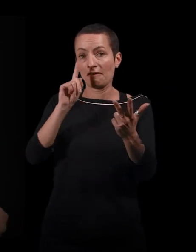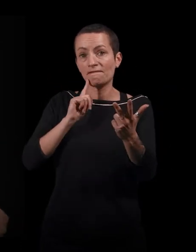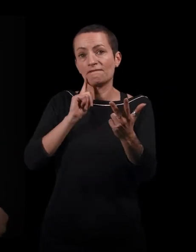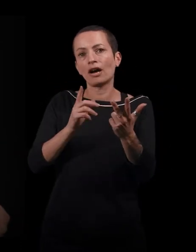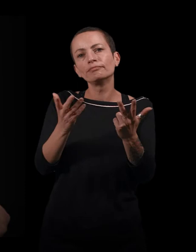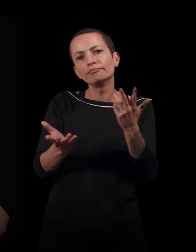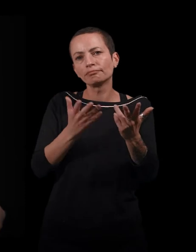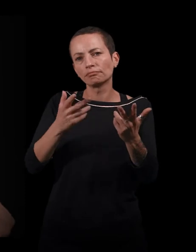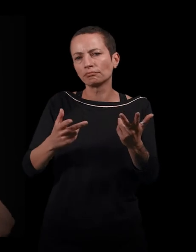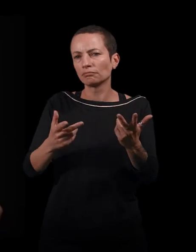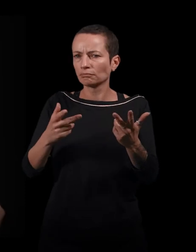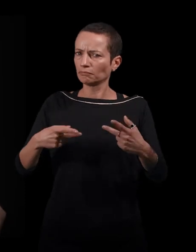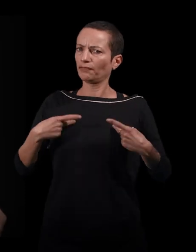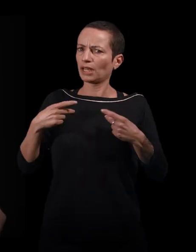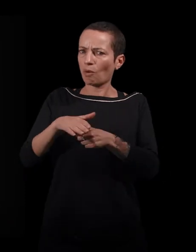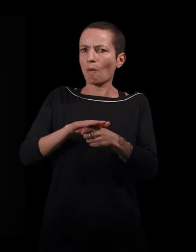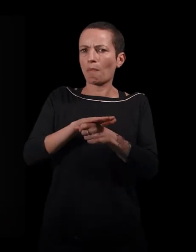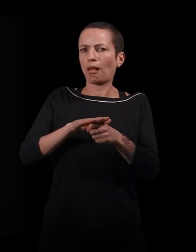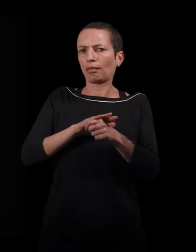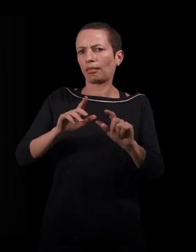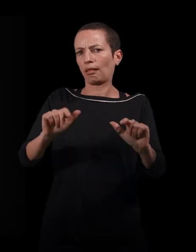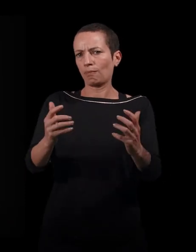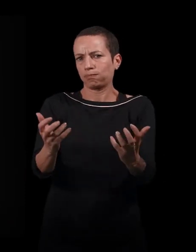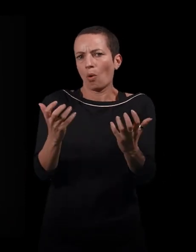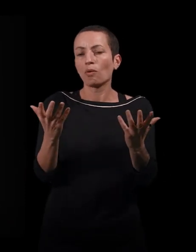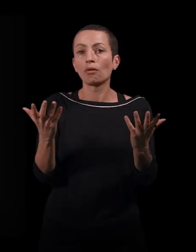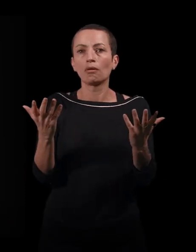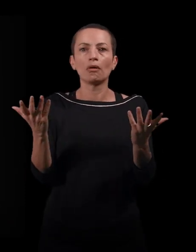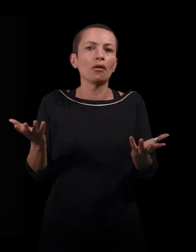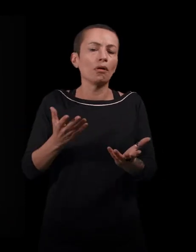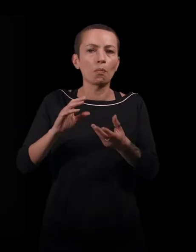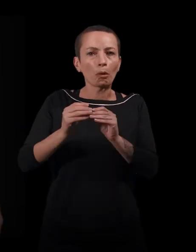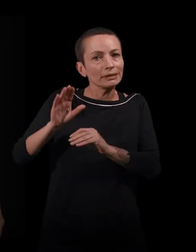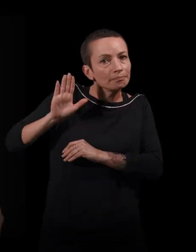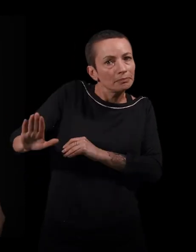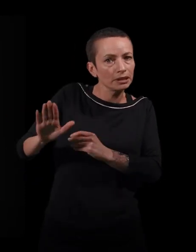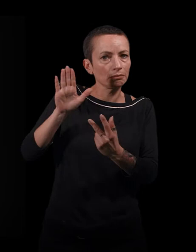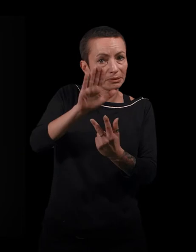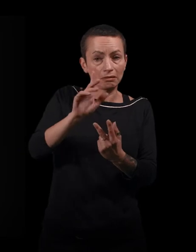disons, leur propre existence dans le texte, leur propre problématique de femme,